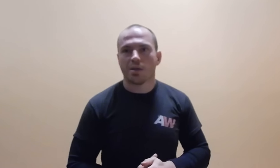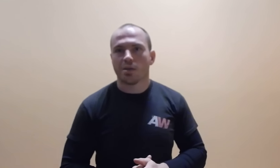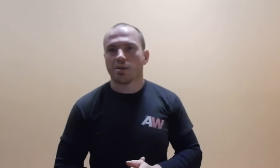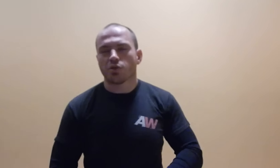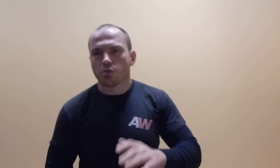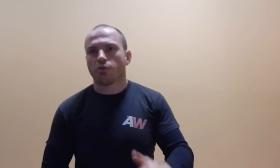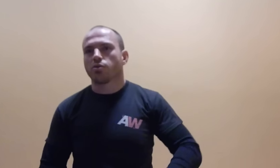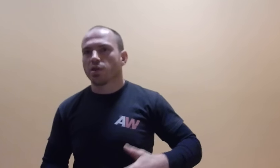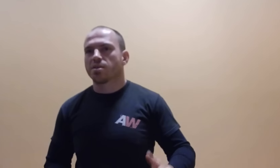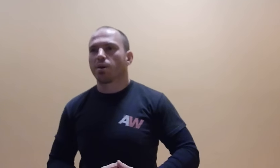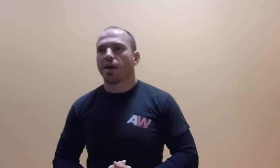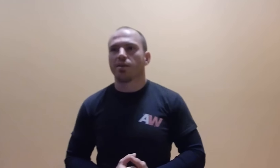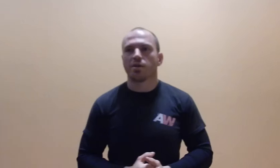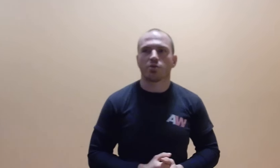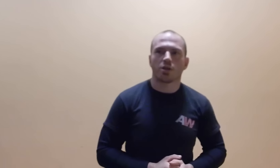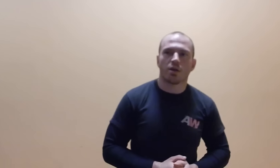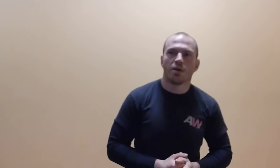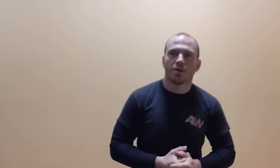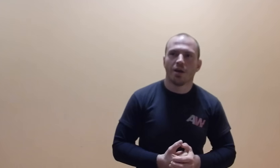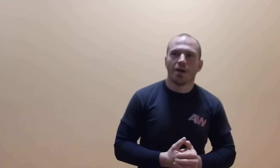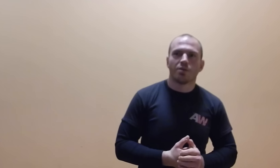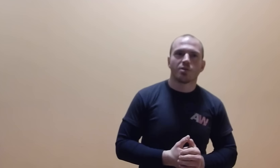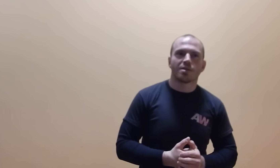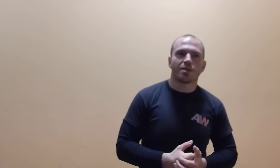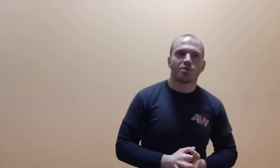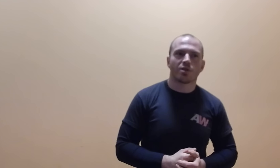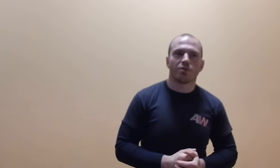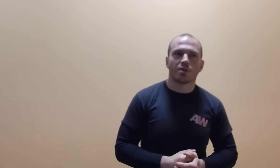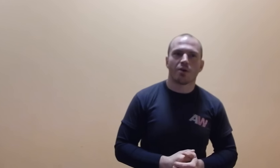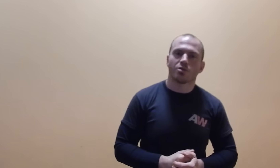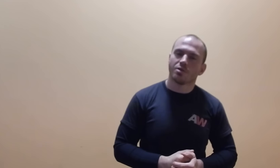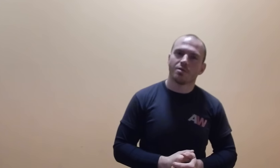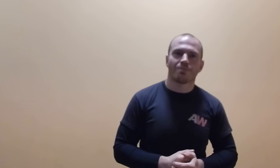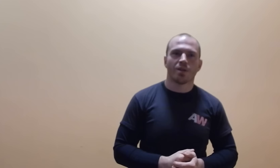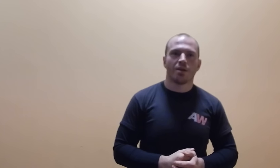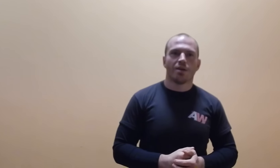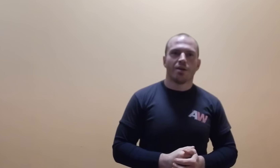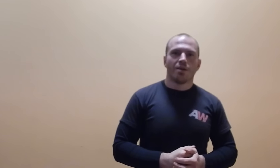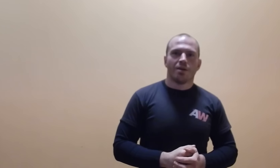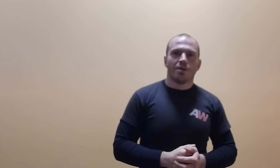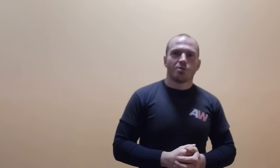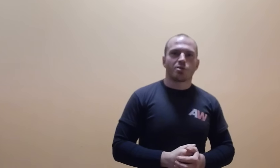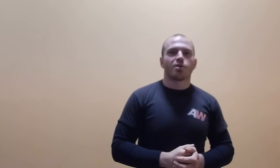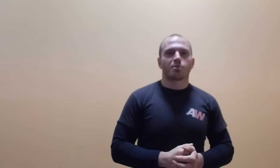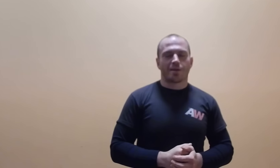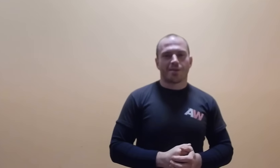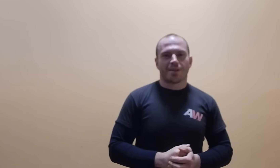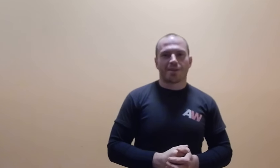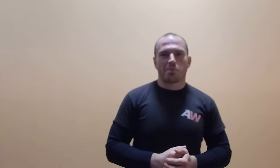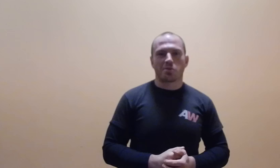I to jest udowodnione i zbadane, że no niestety świadkowie naoczni często nie są tak bardzo